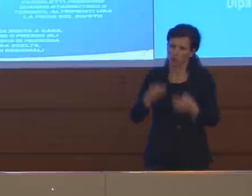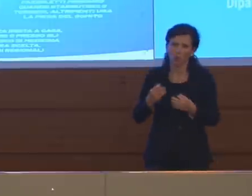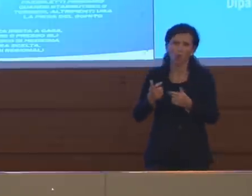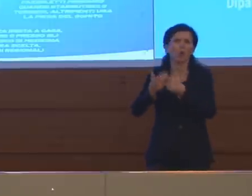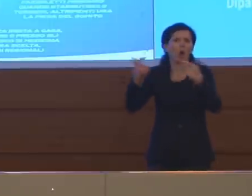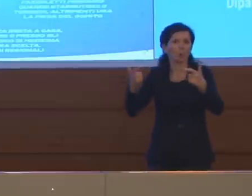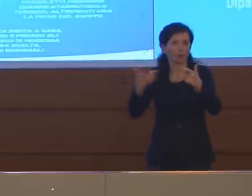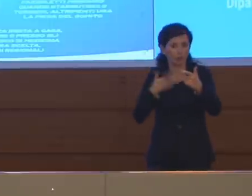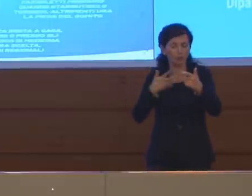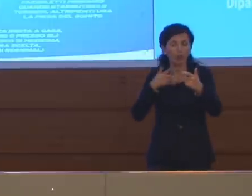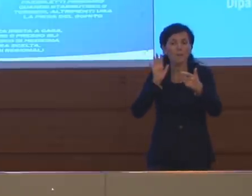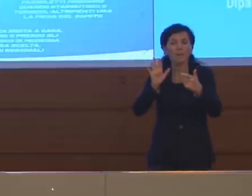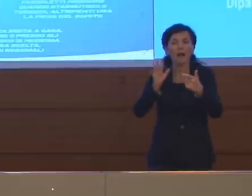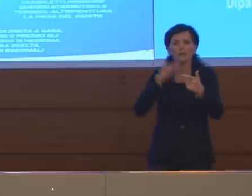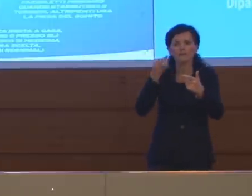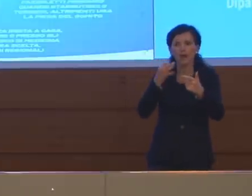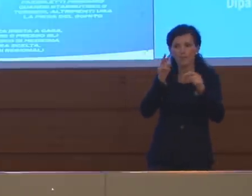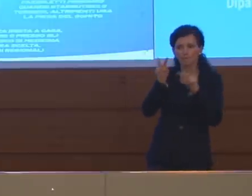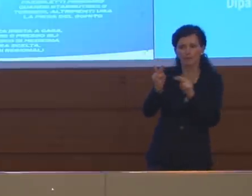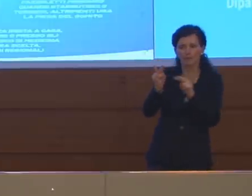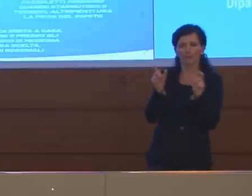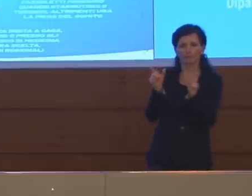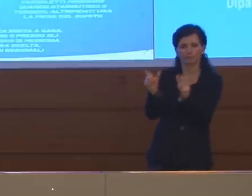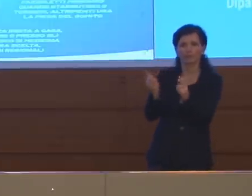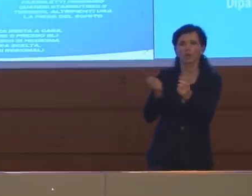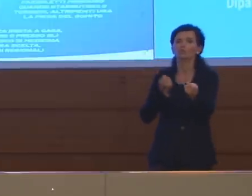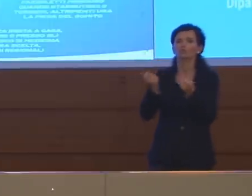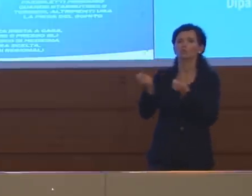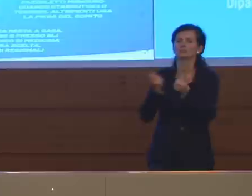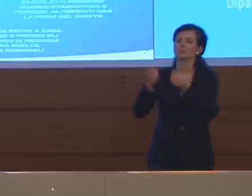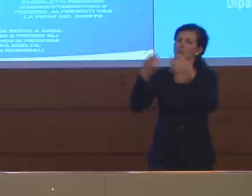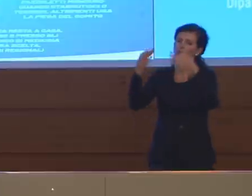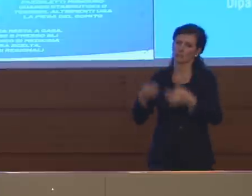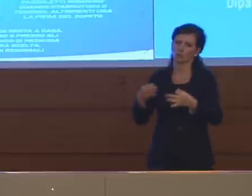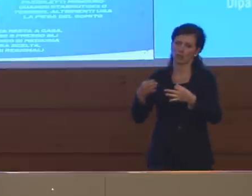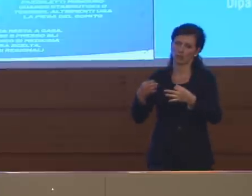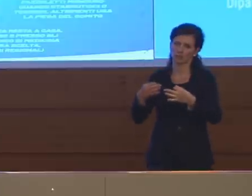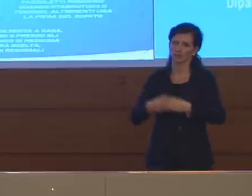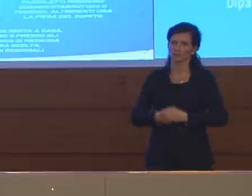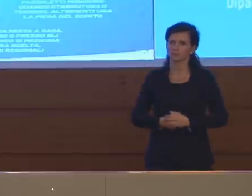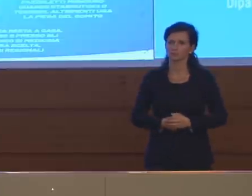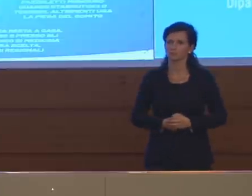ma deve essere contenuto e tale da poter essere gestito in sicurezza dentro il sistema.